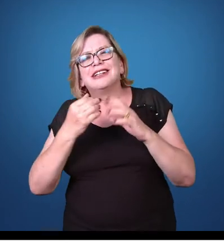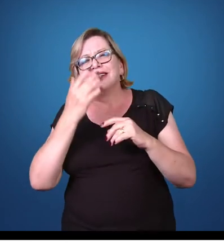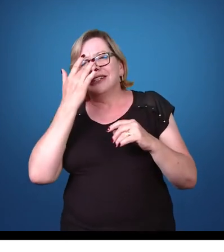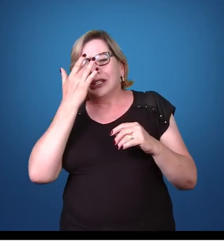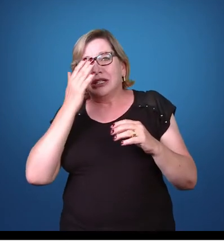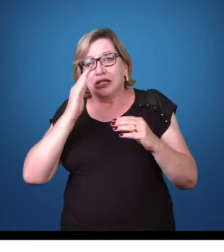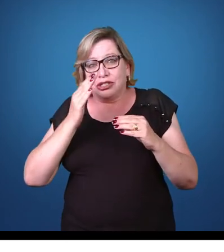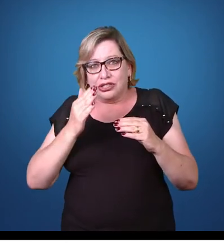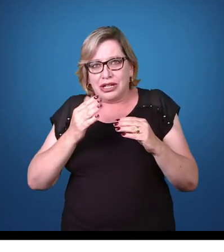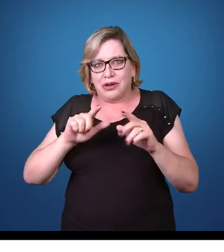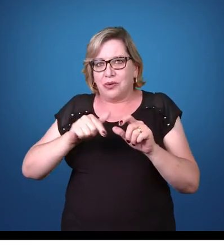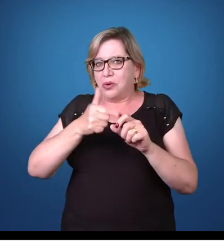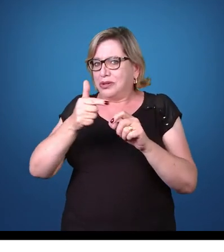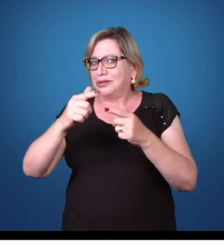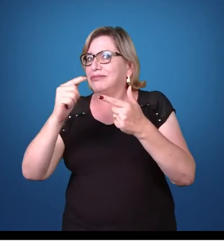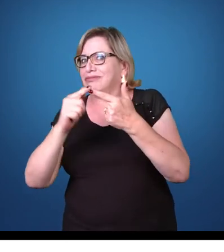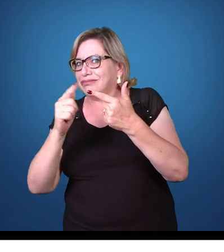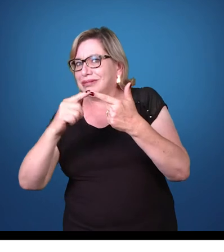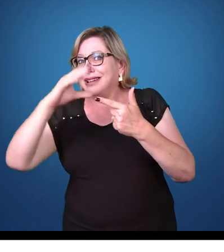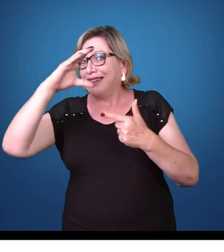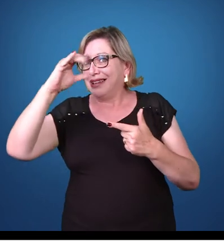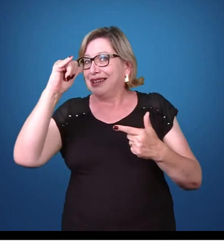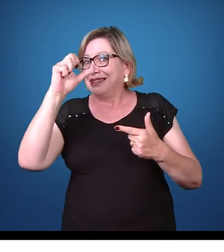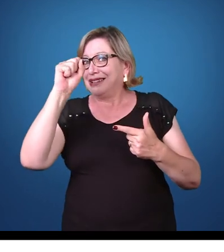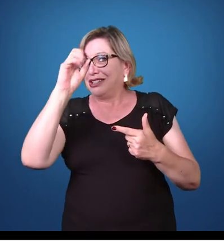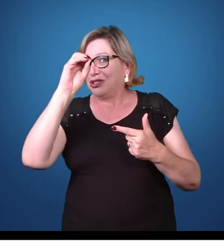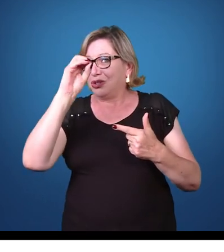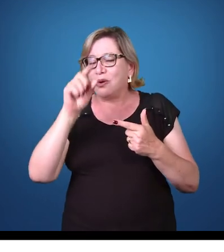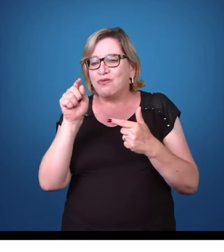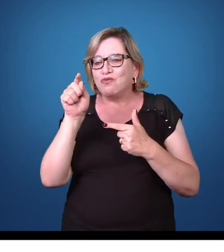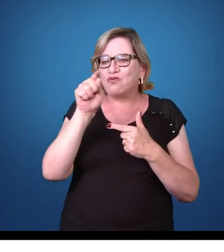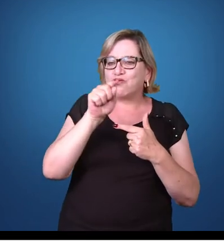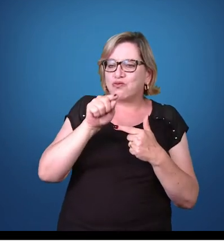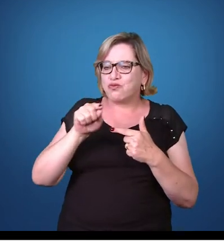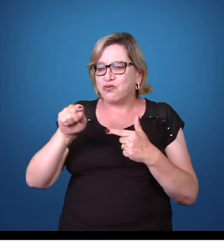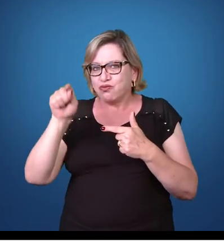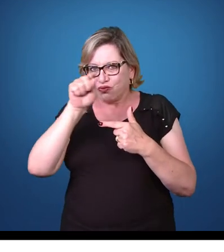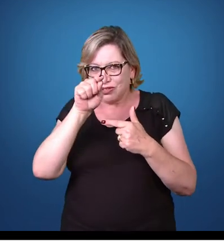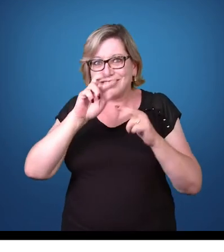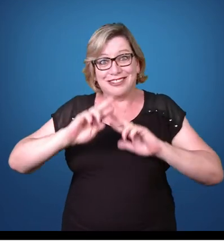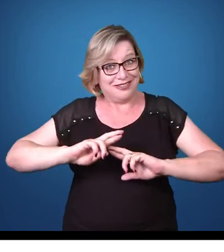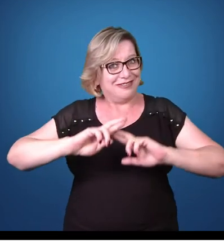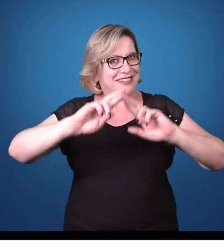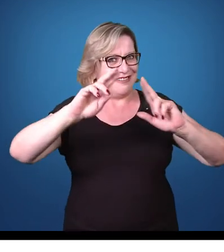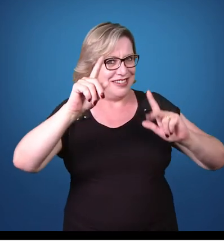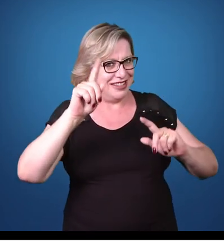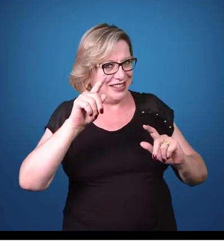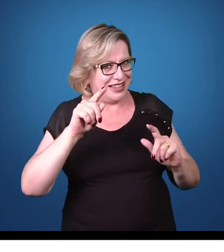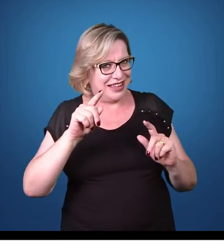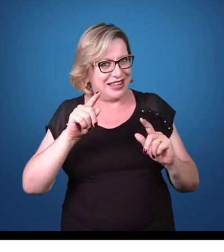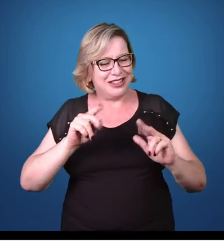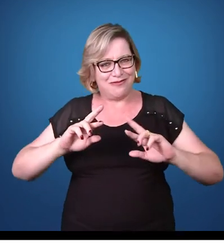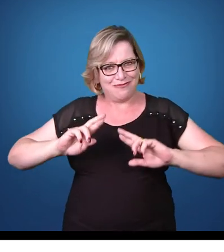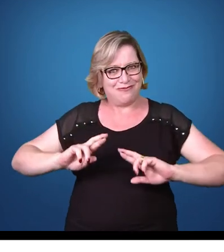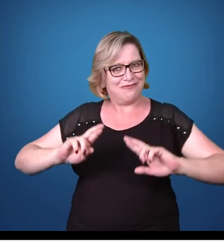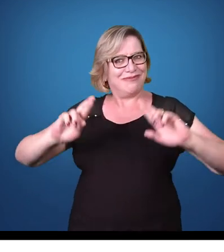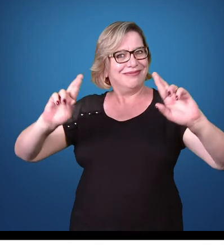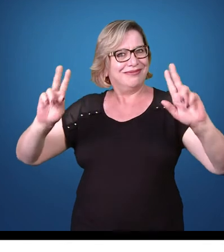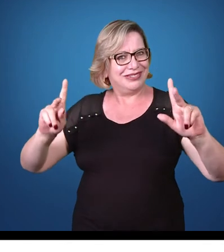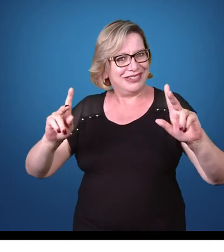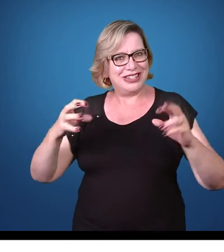Já o cisto, ele tem um formato oval, ou elipsoide. Então, essa é uma primeira distinção